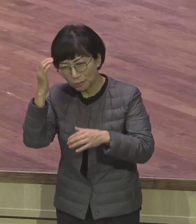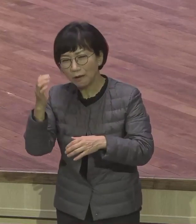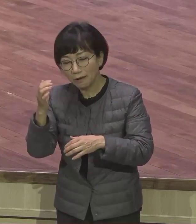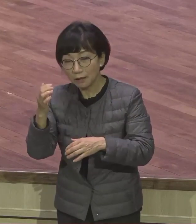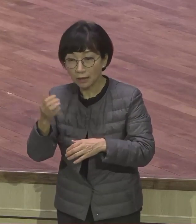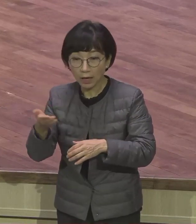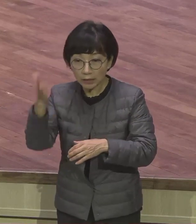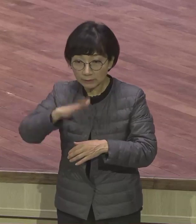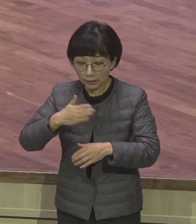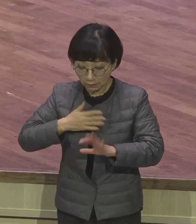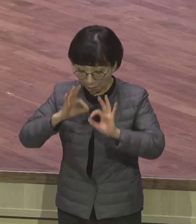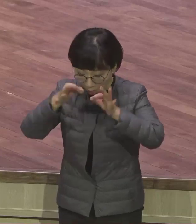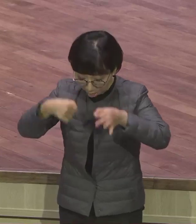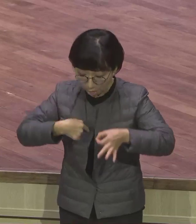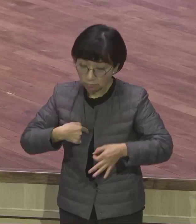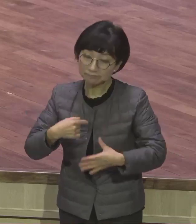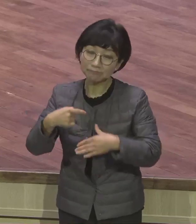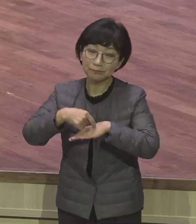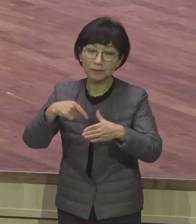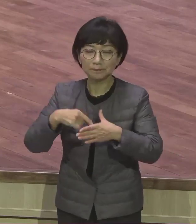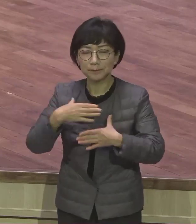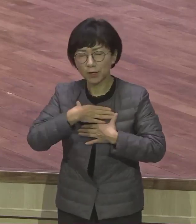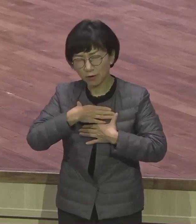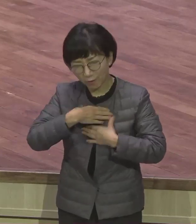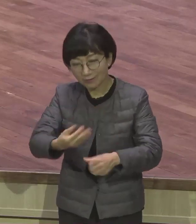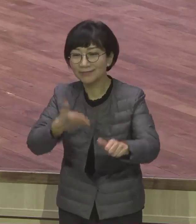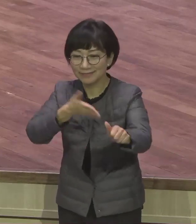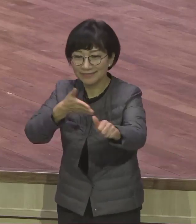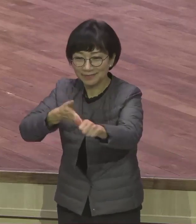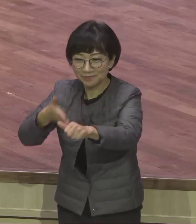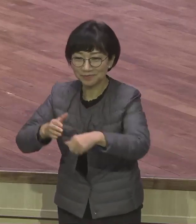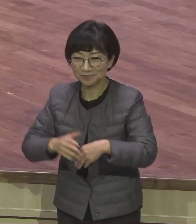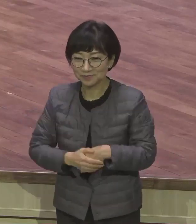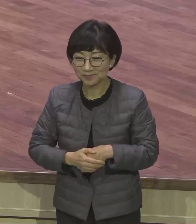내 영혼 평안에 이 찬송을 좋아하거든요.